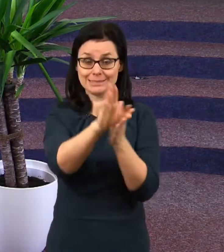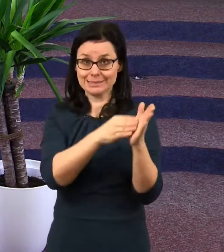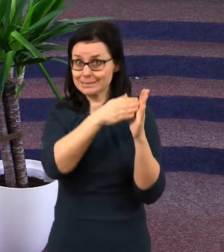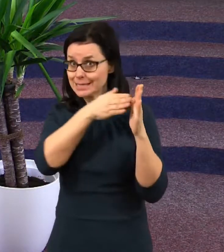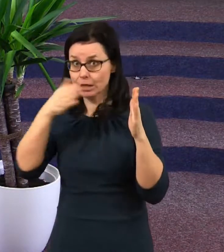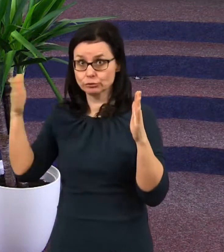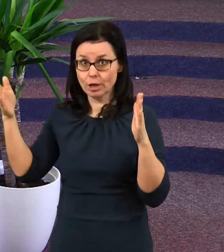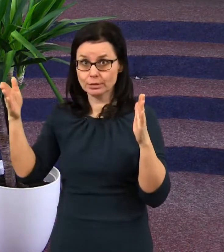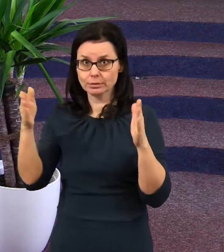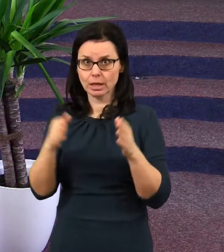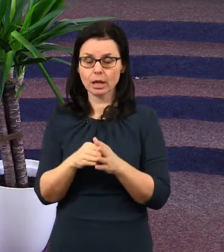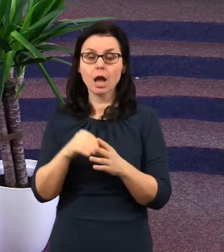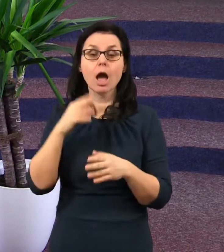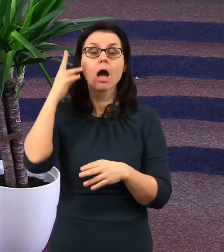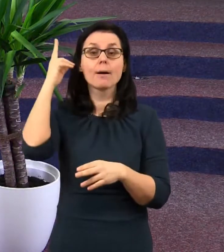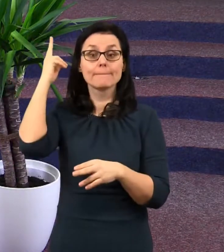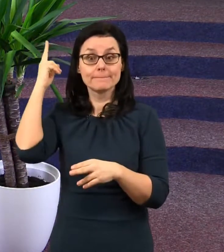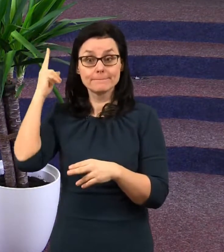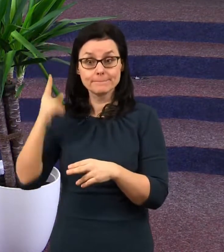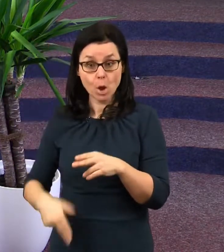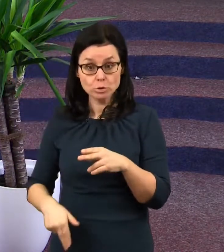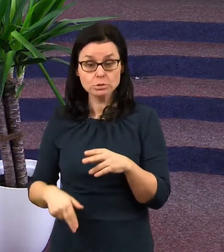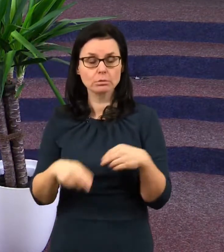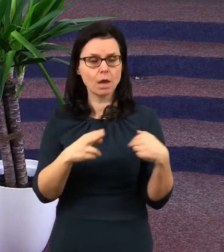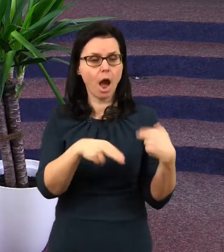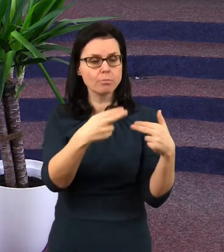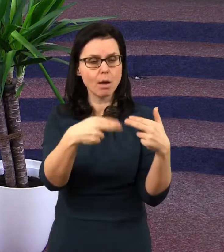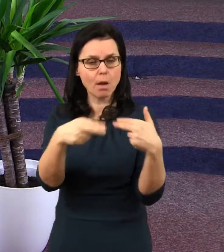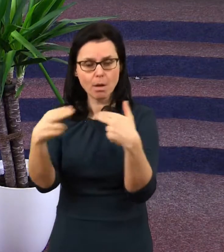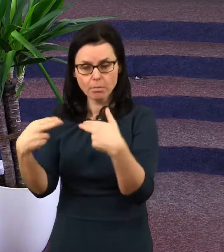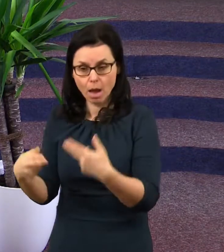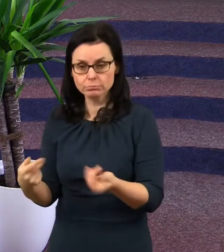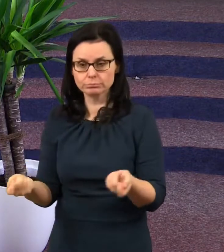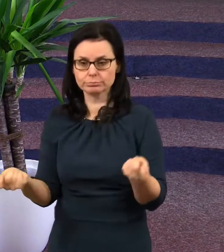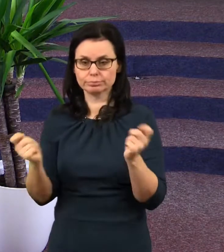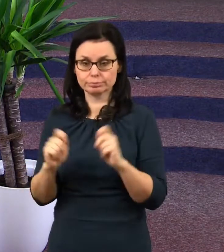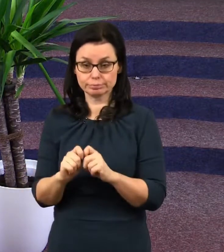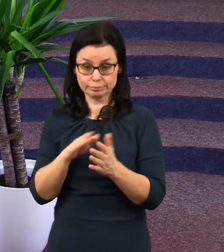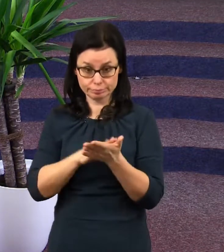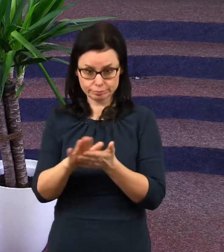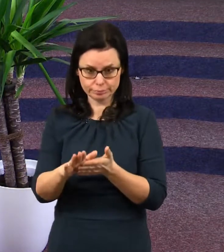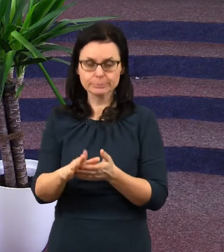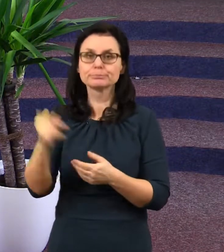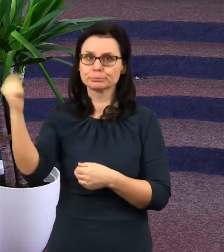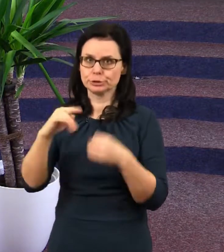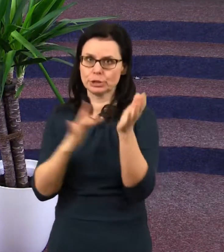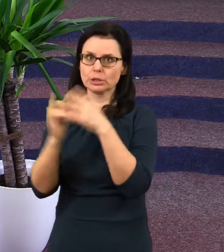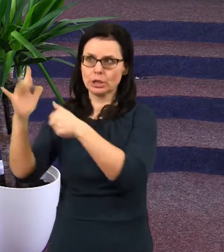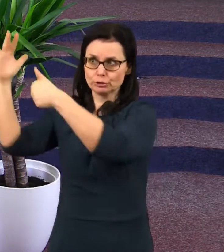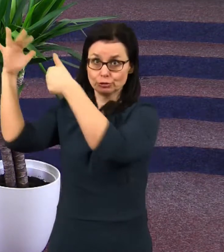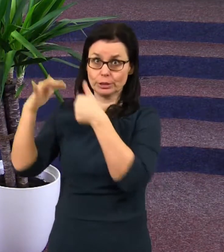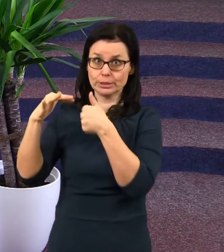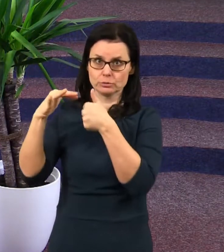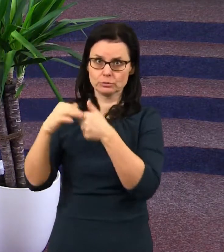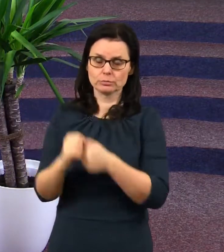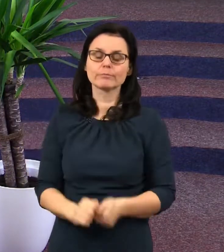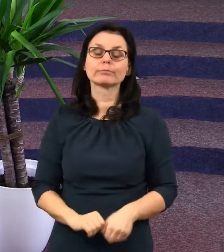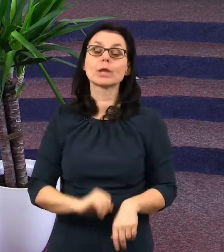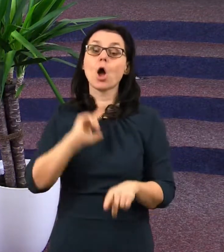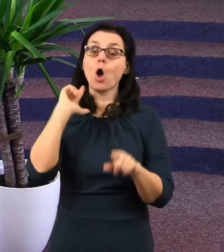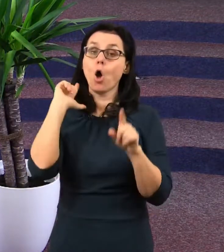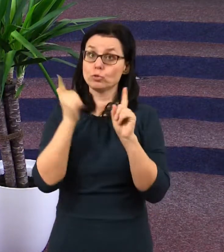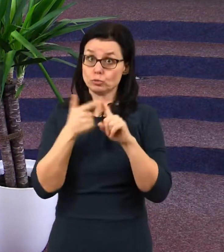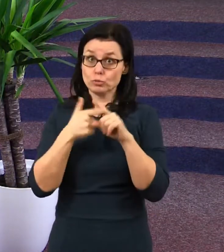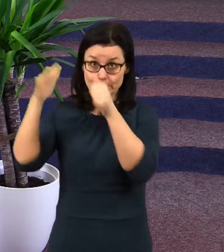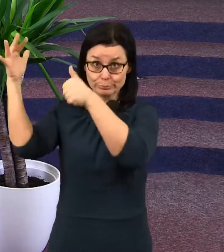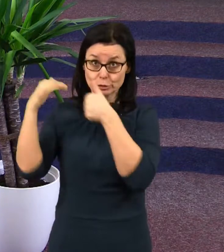jakmile bude skončen poslední případ, Pán Ježíš Kristus přijde. O druhém příchodu jsme také hovořili,